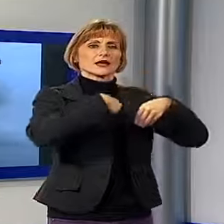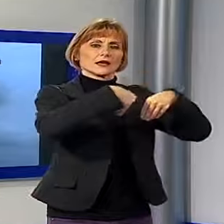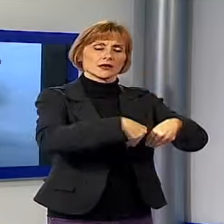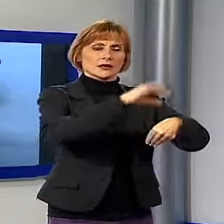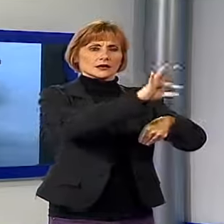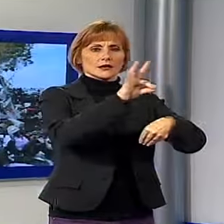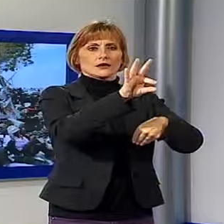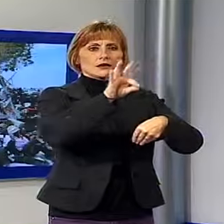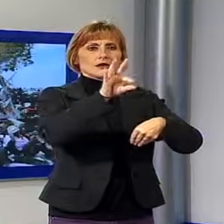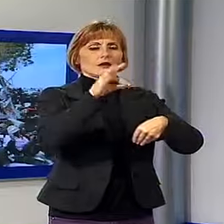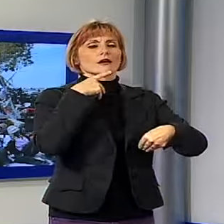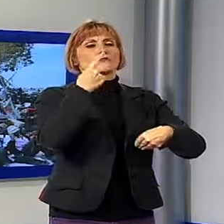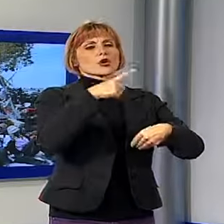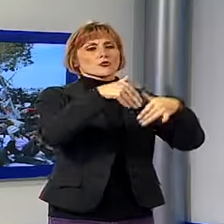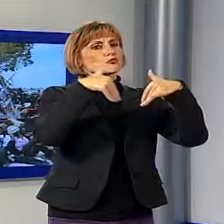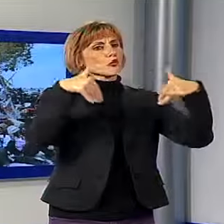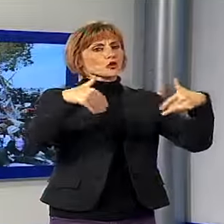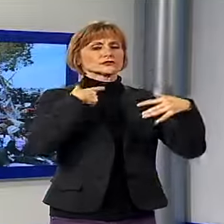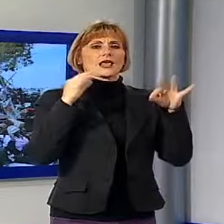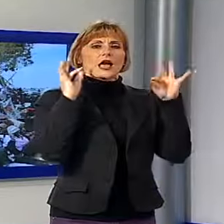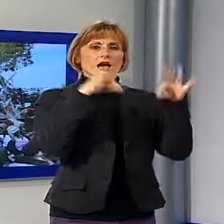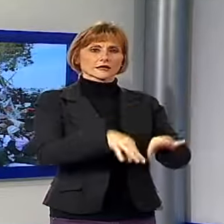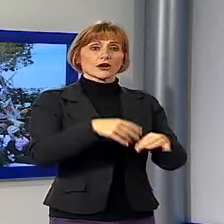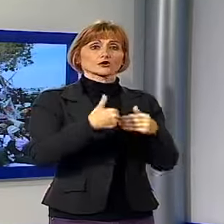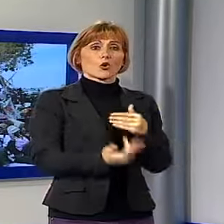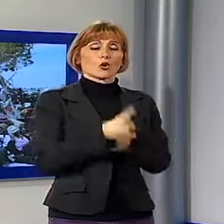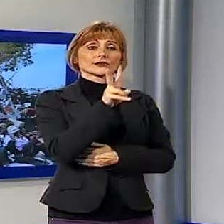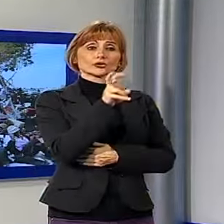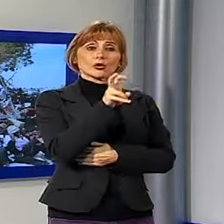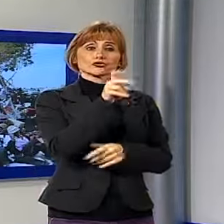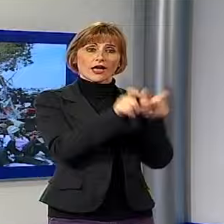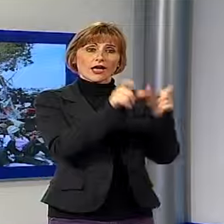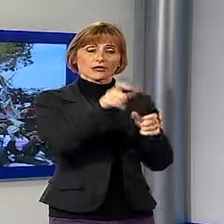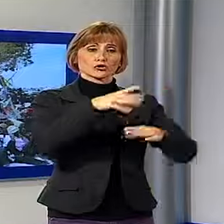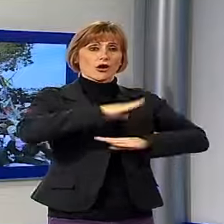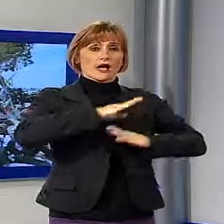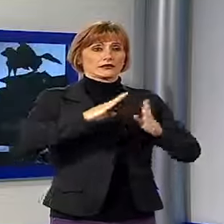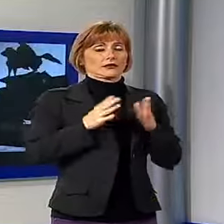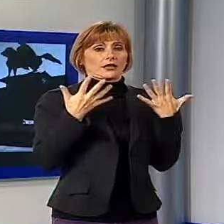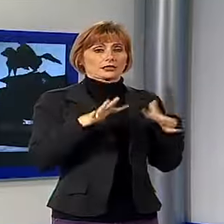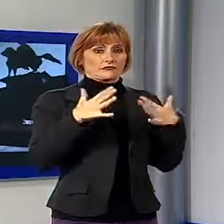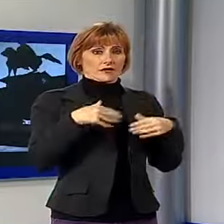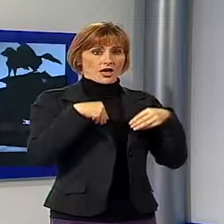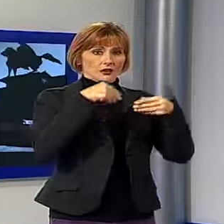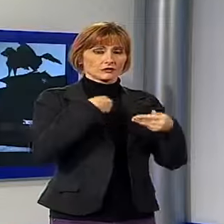di tutte le mostre che sono arrivate, oltre 200 i candidati che si sono selezionati, che sono stati